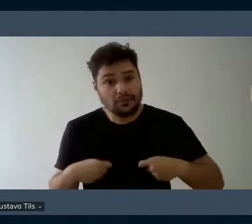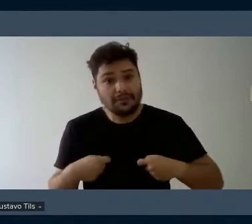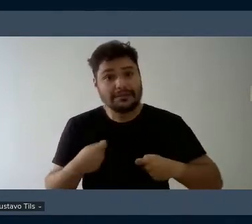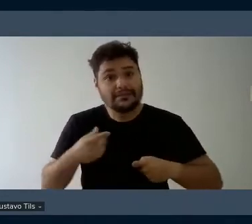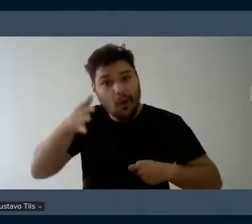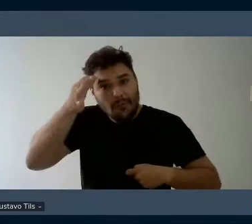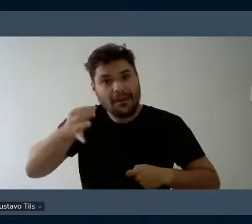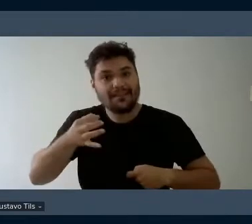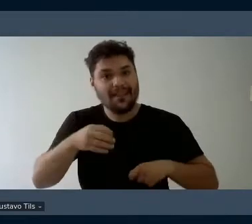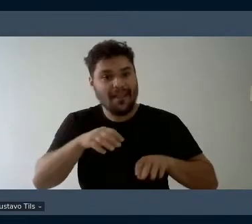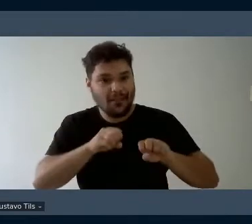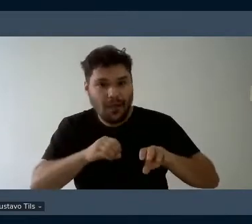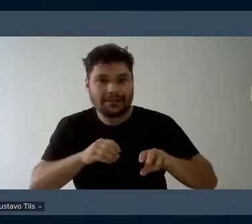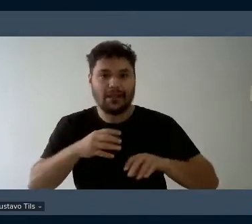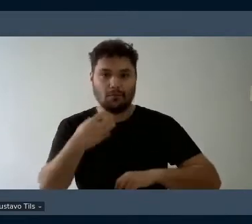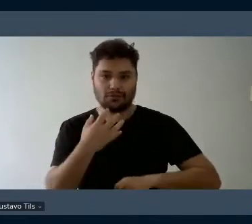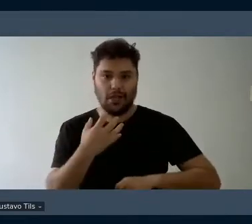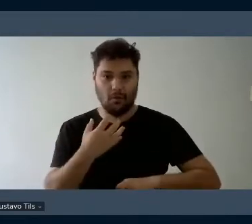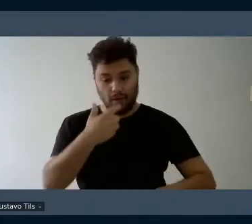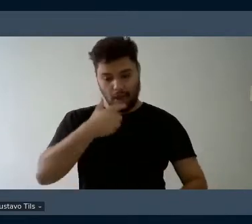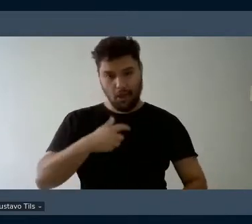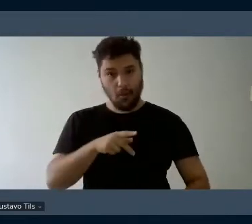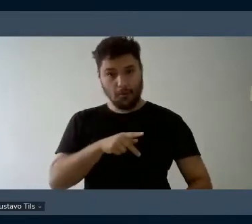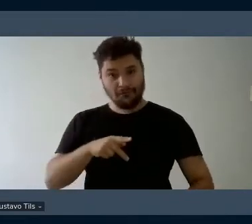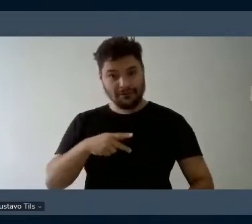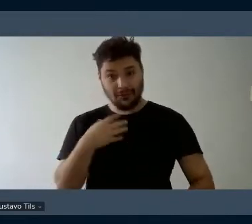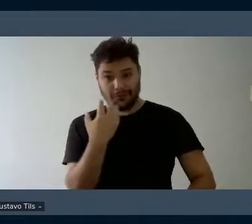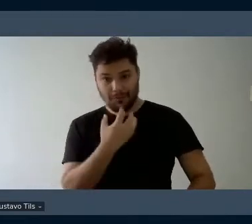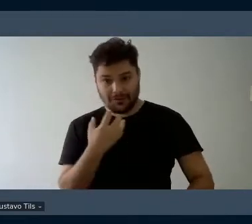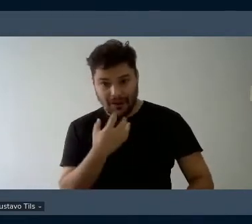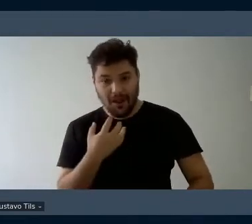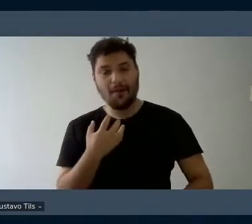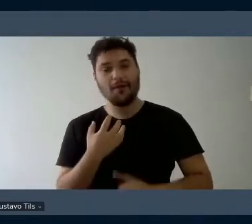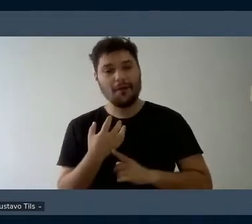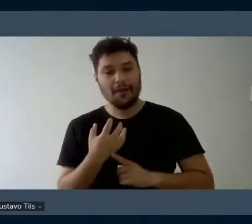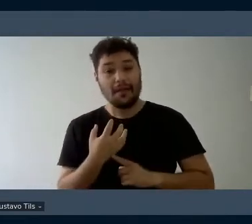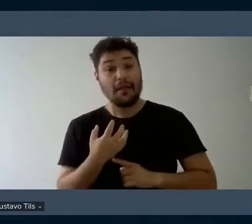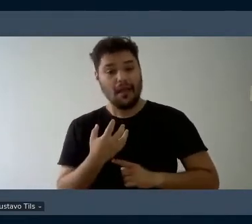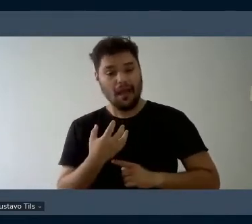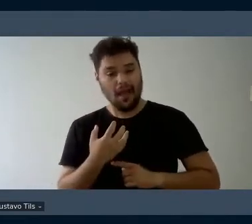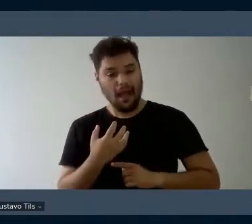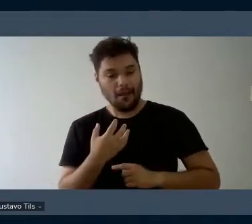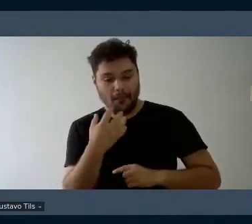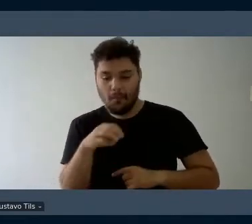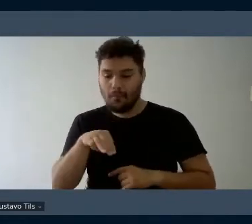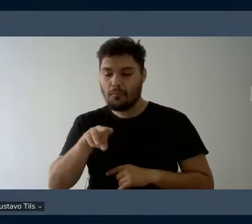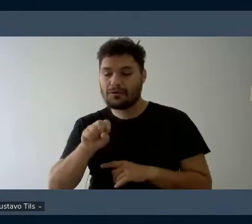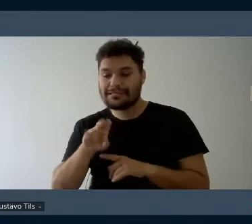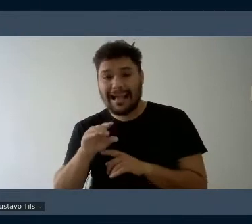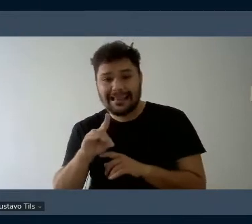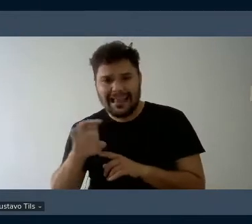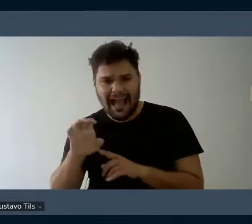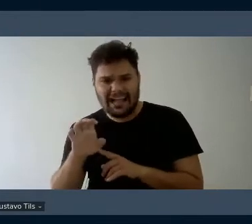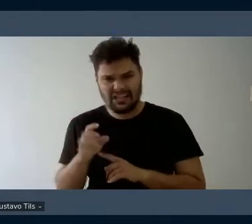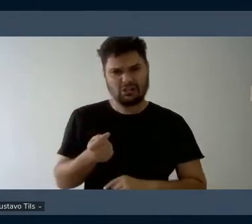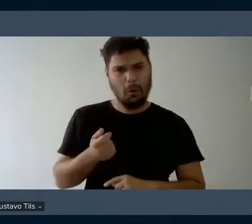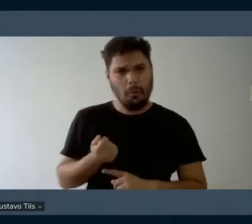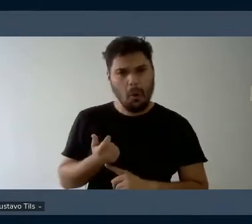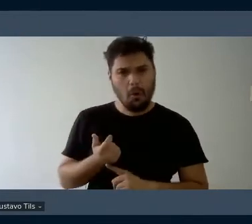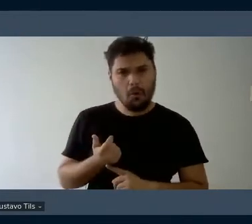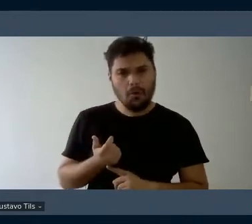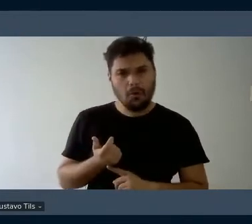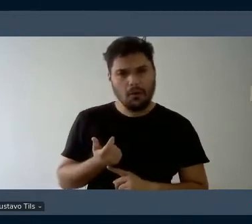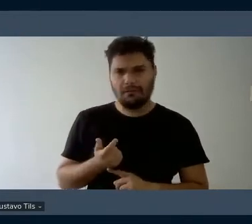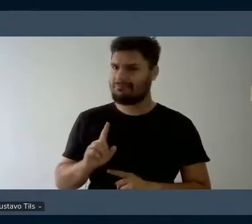Um educador musical professar a ideia de que a musicalidade é para poucos, é uma prática educativa musical